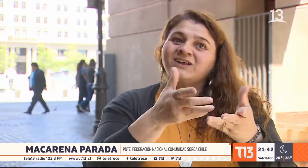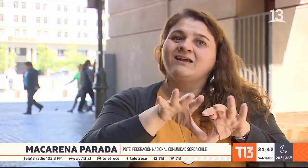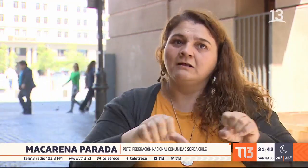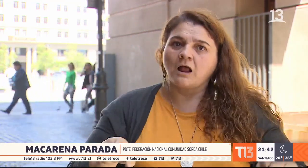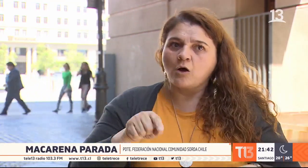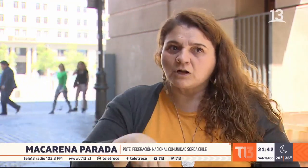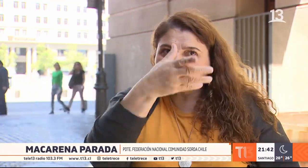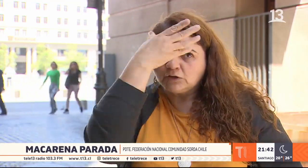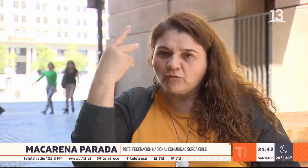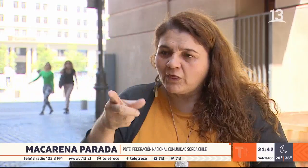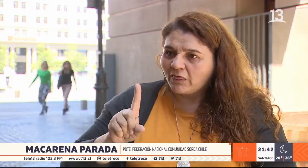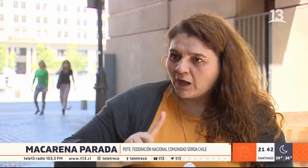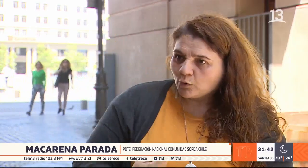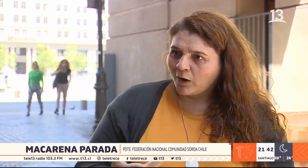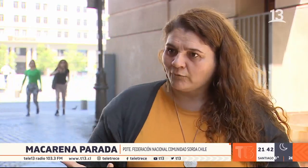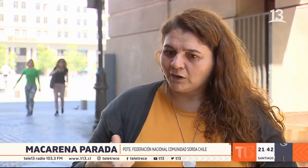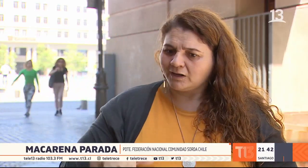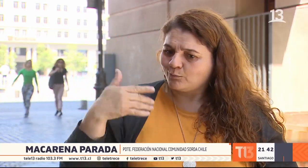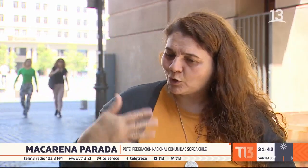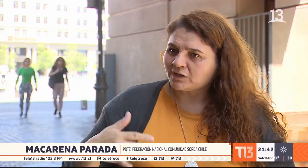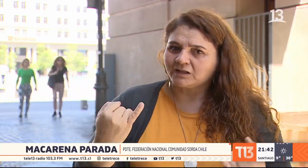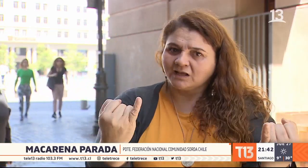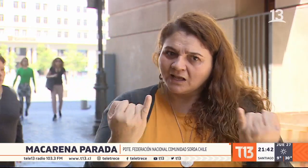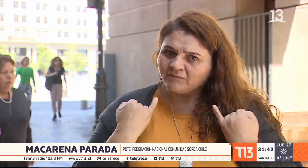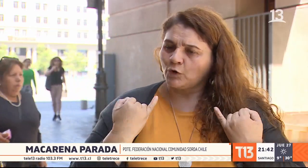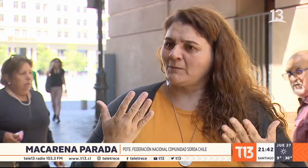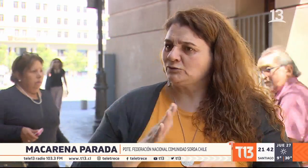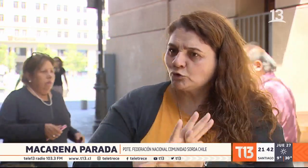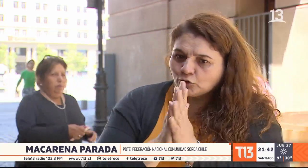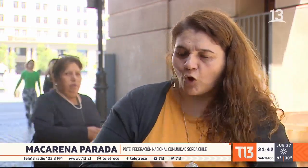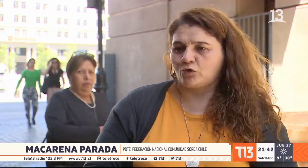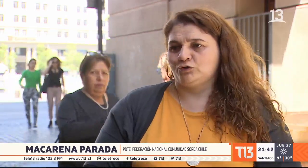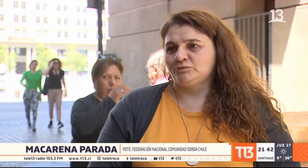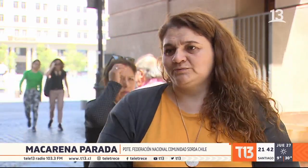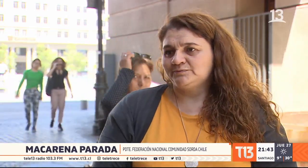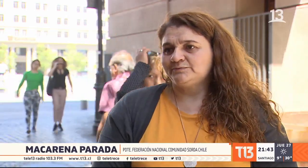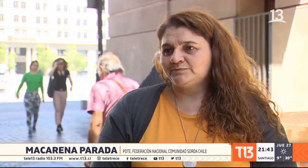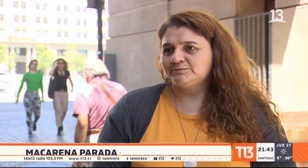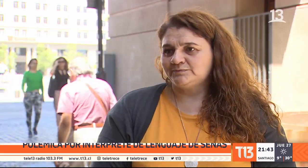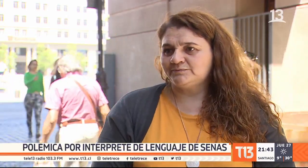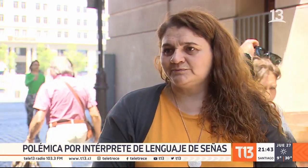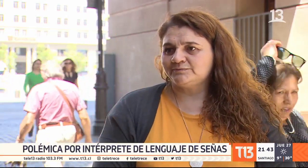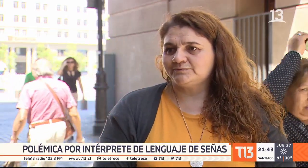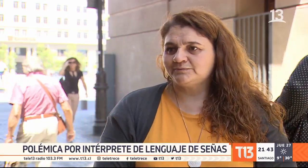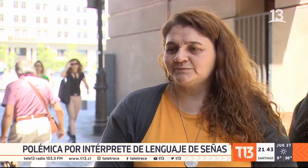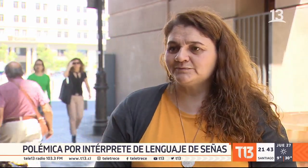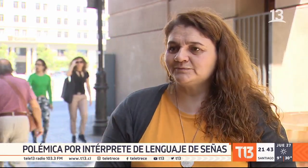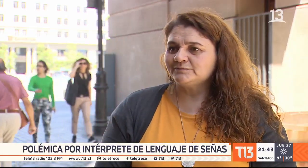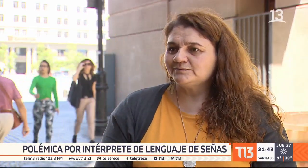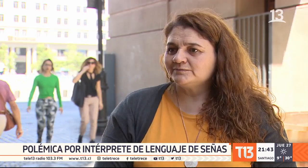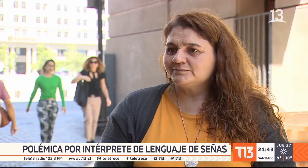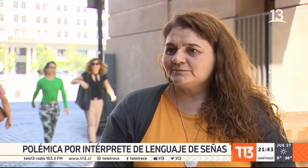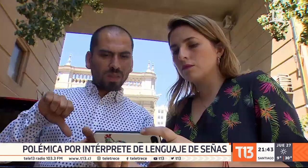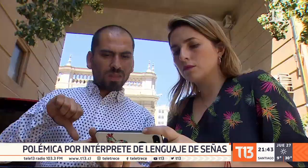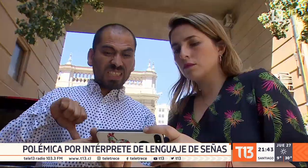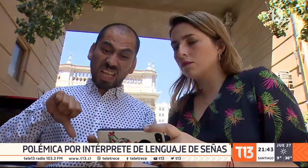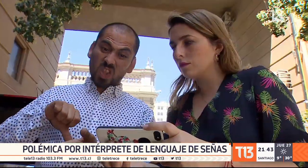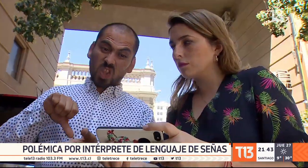Anteriormente yo ya reclamé sobre esto, pero nuevamente está pasando lo mismo y es importante recibir la información como todos. Una falta de